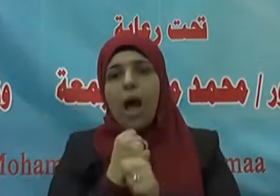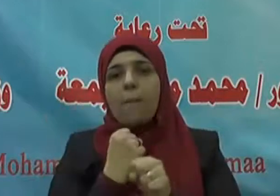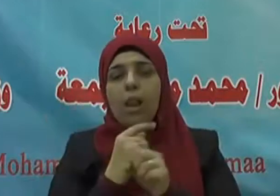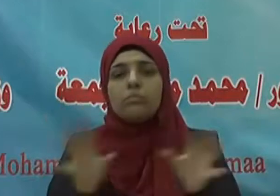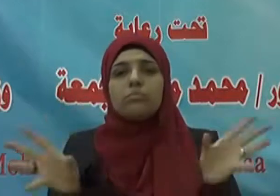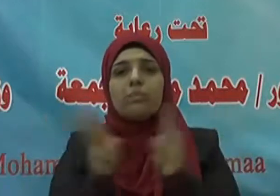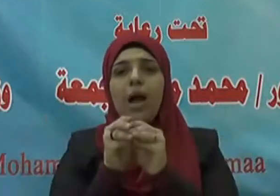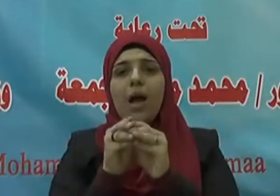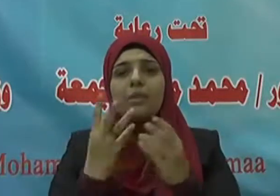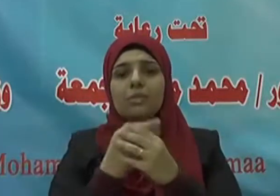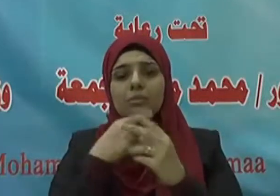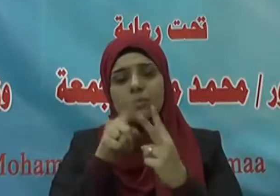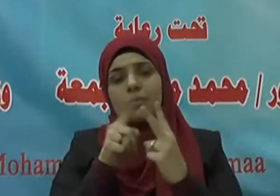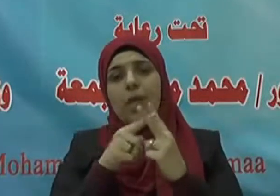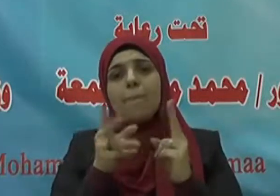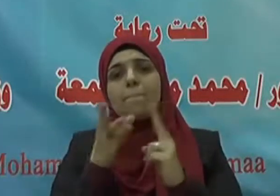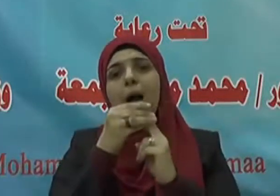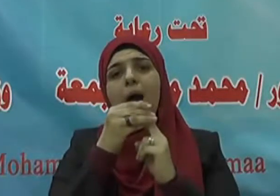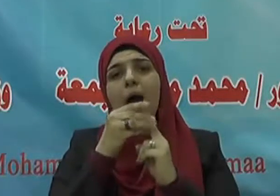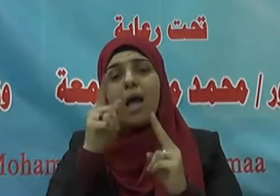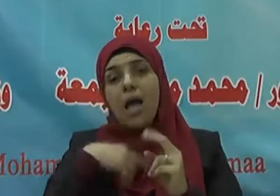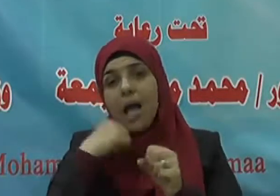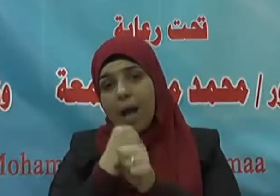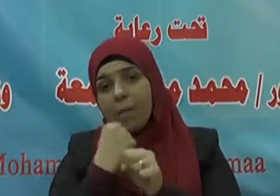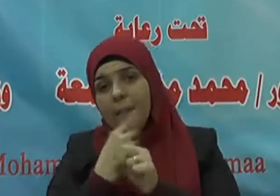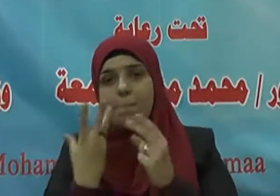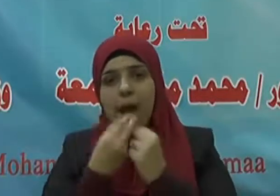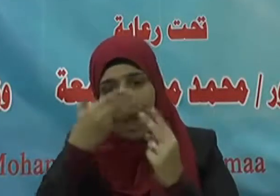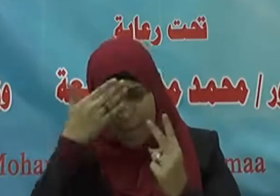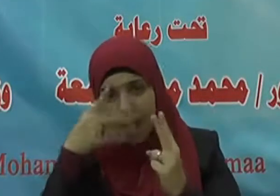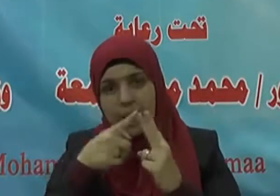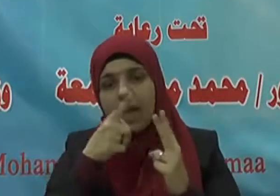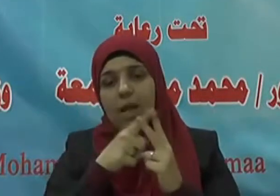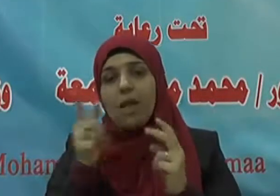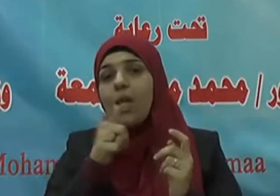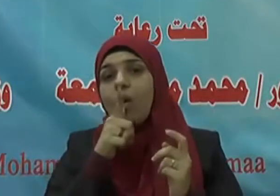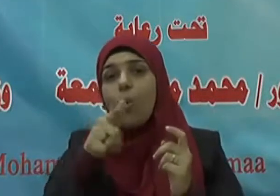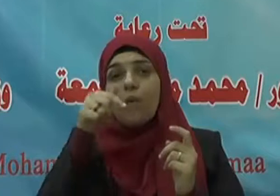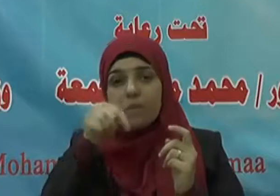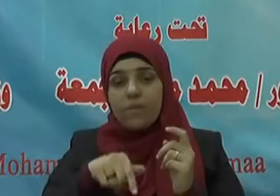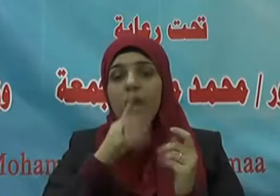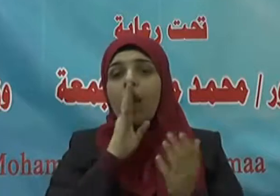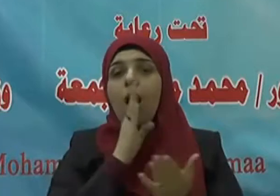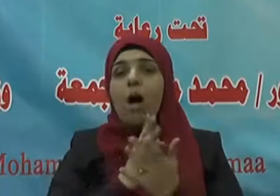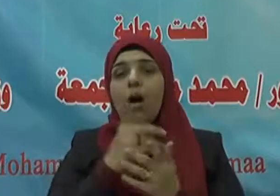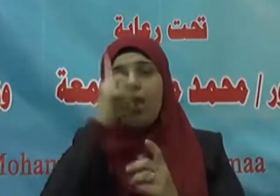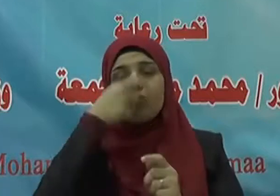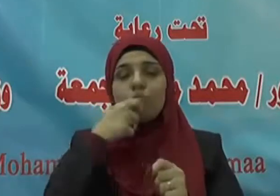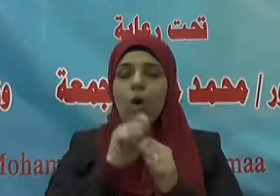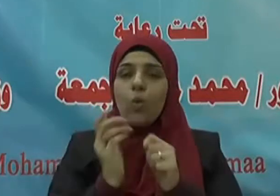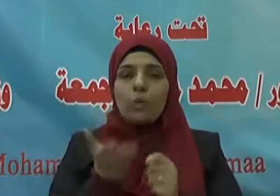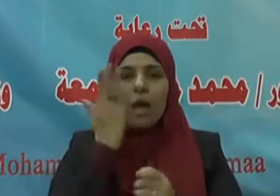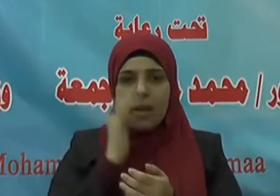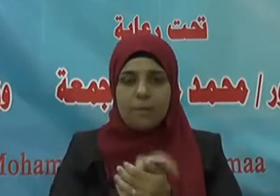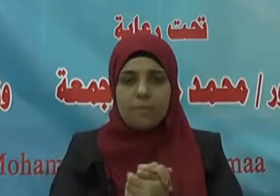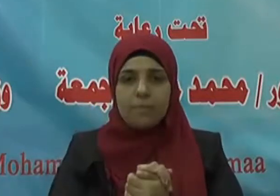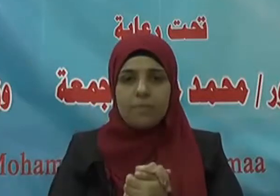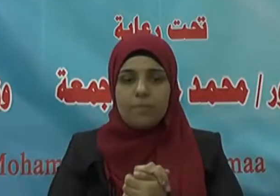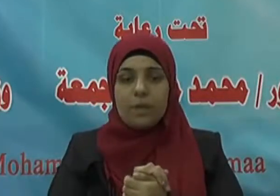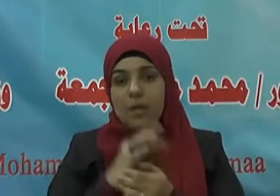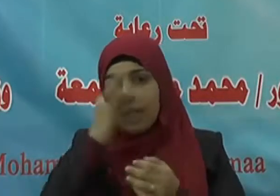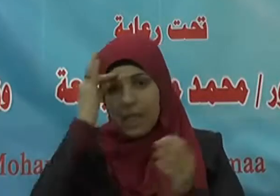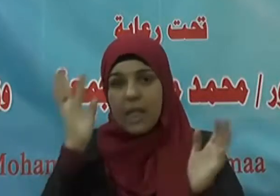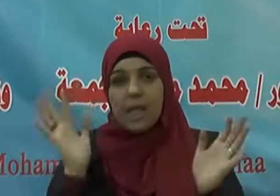وجعلهما قرينين وفي ذلك يقول الحق جل شأنه